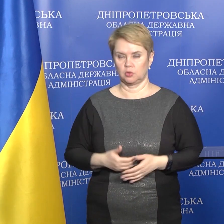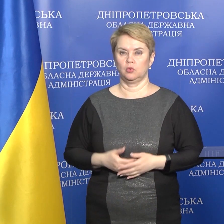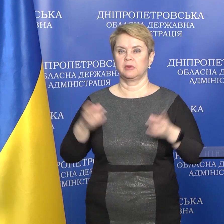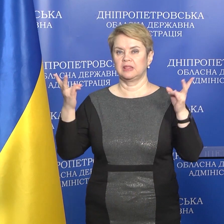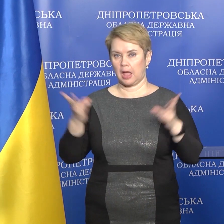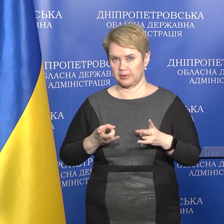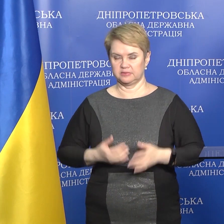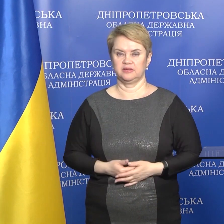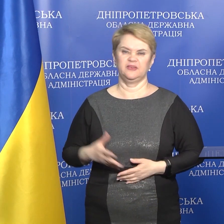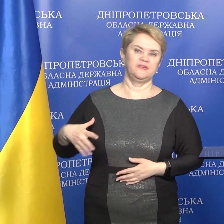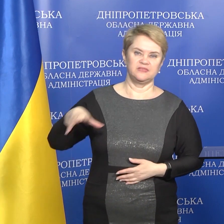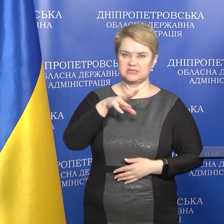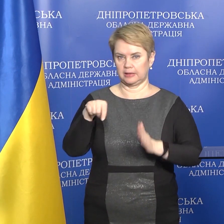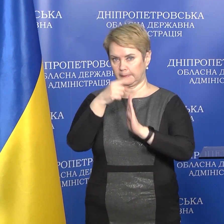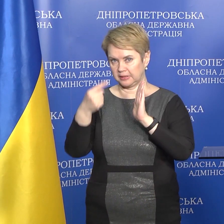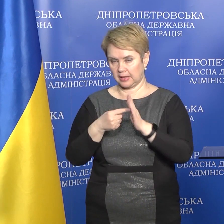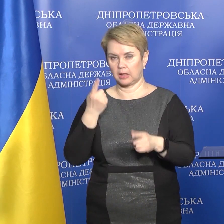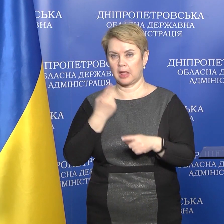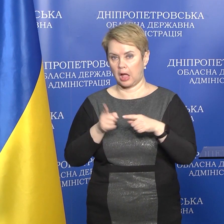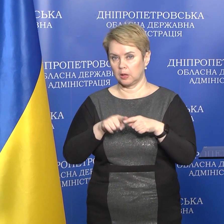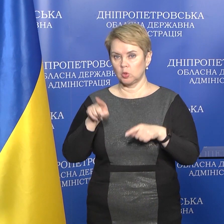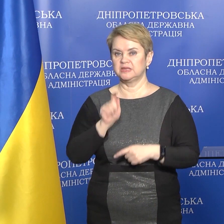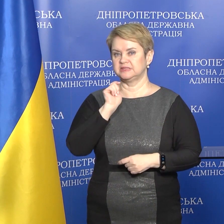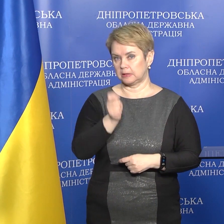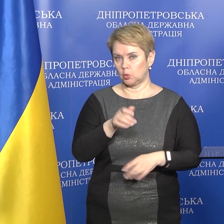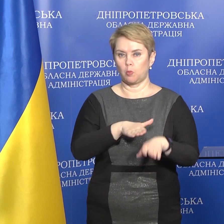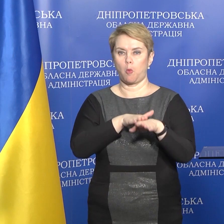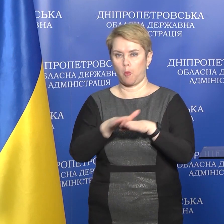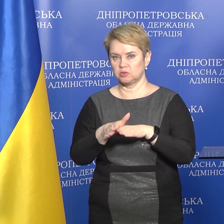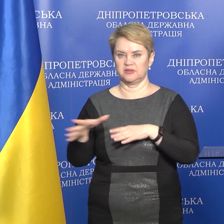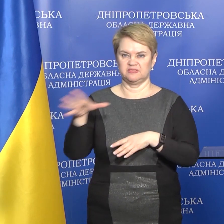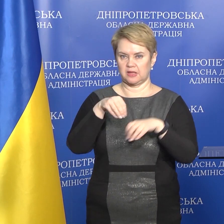необхідності, всі питання, які вони задають, ми повністю все вирішуємо.